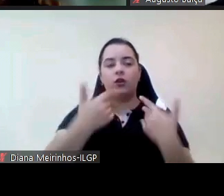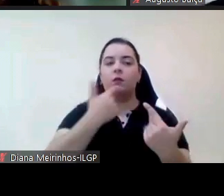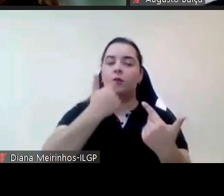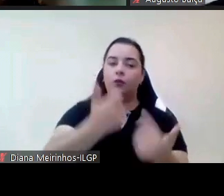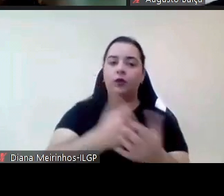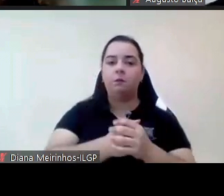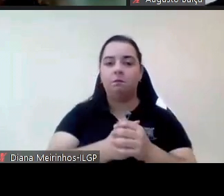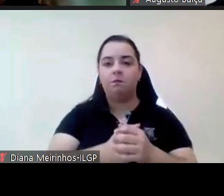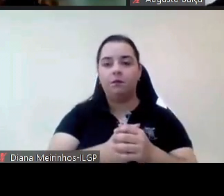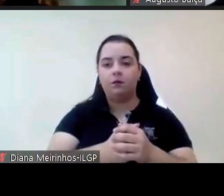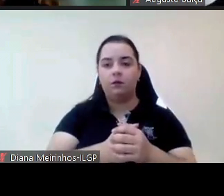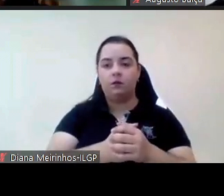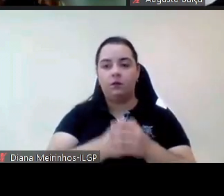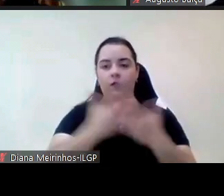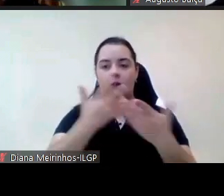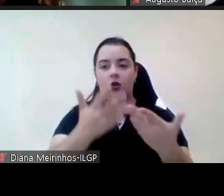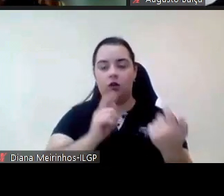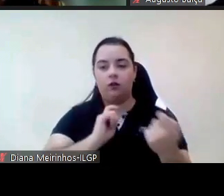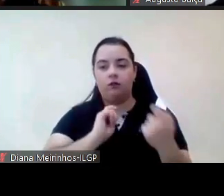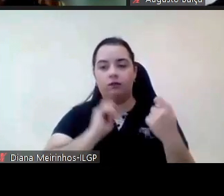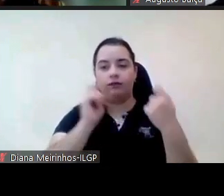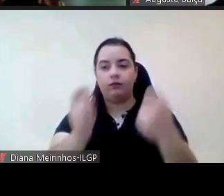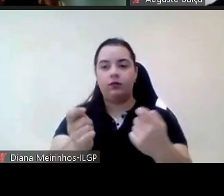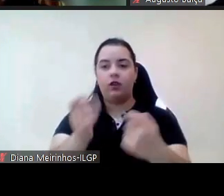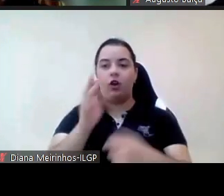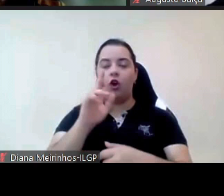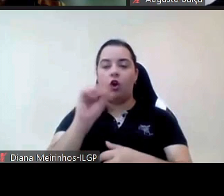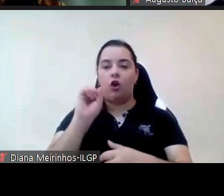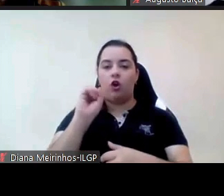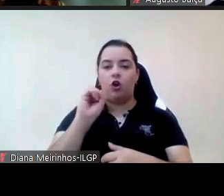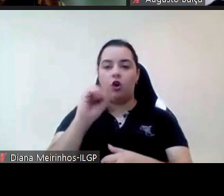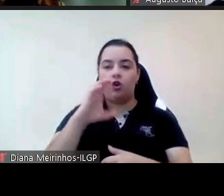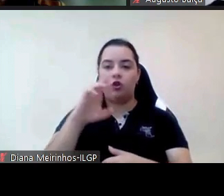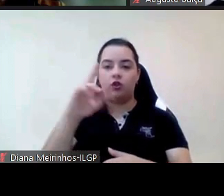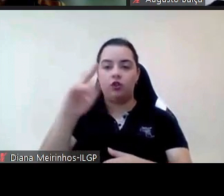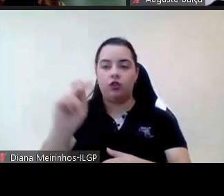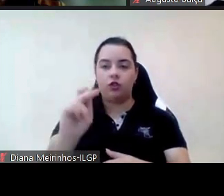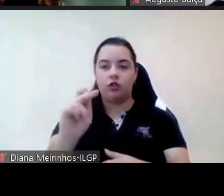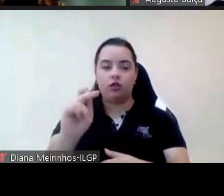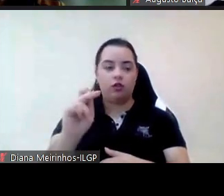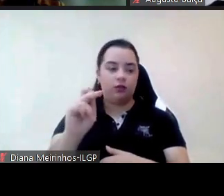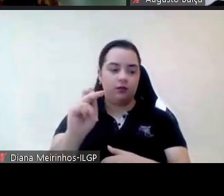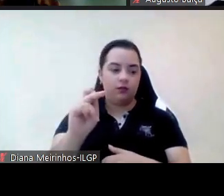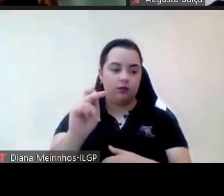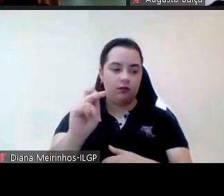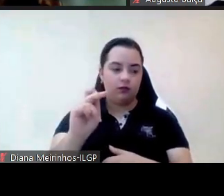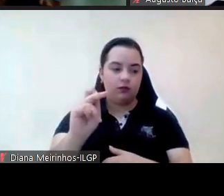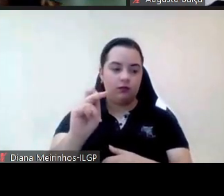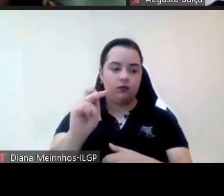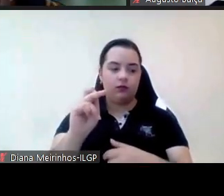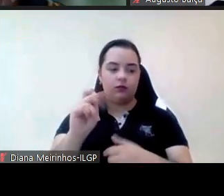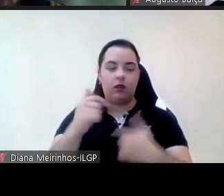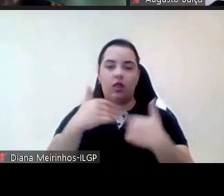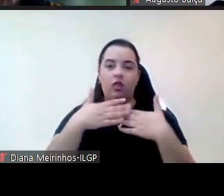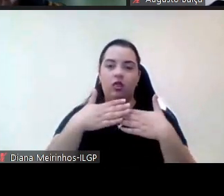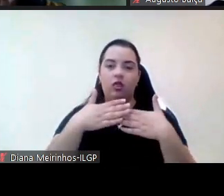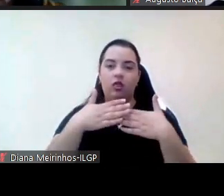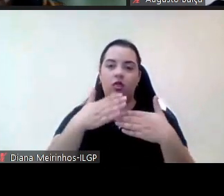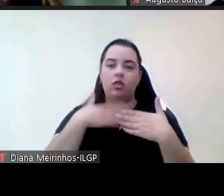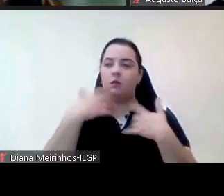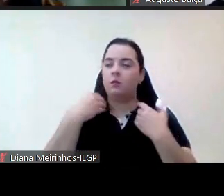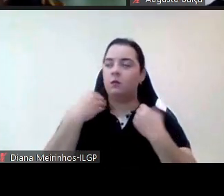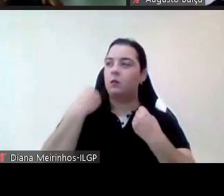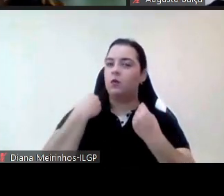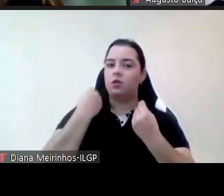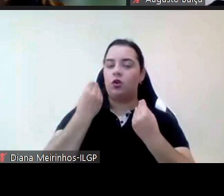falar desta preocupação suscitada pela Sónia Barata no chat preocupa-me que atualmente iliteracia digital seja muitas